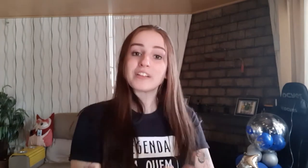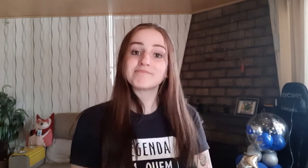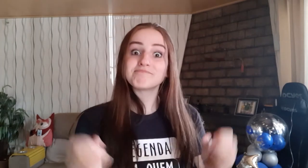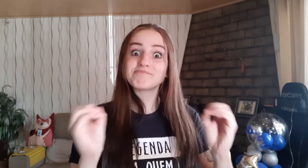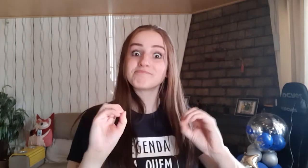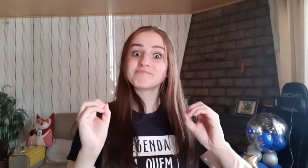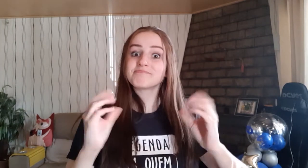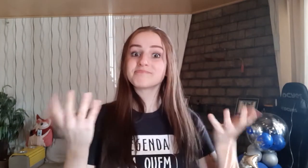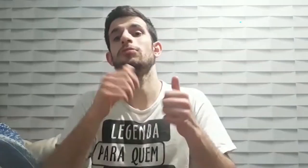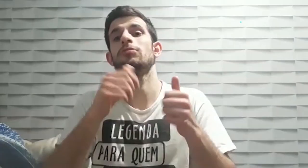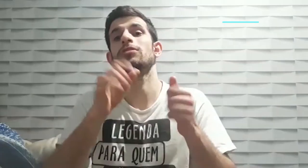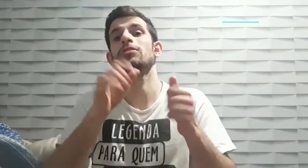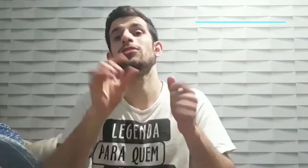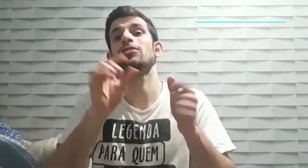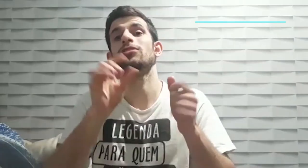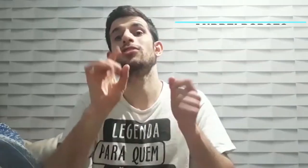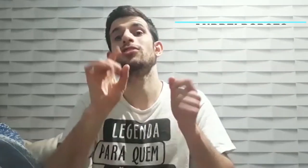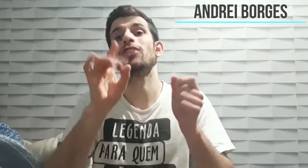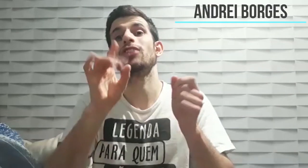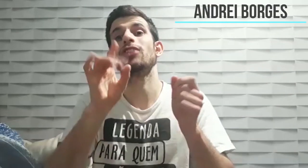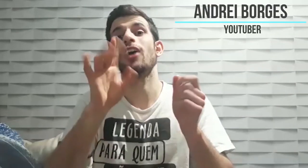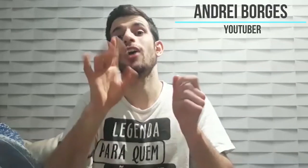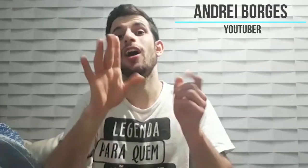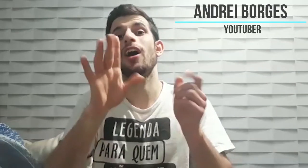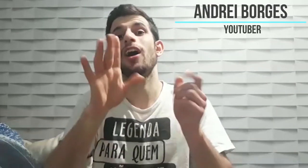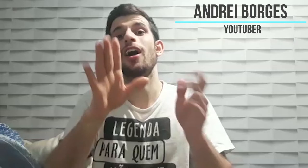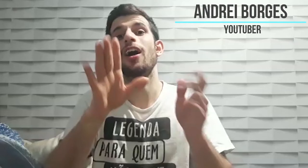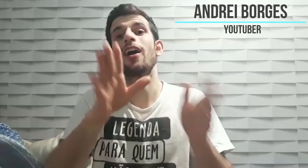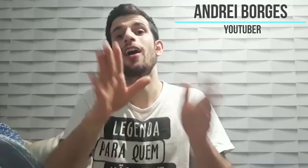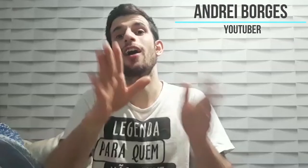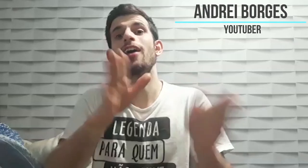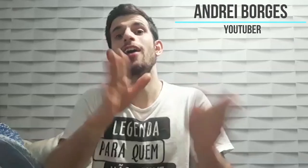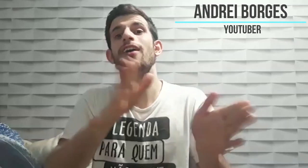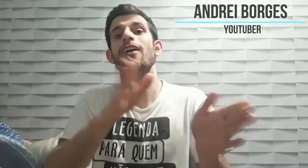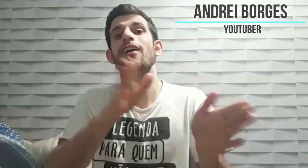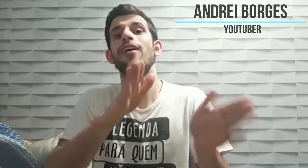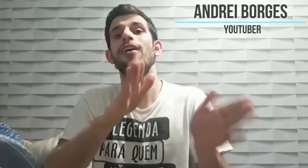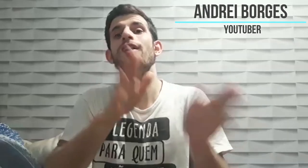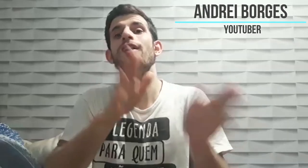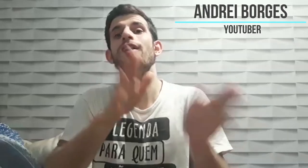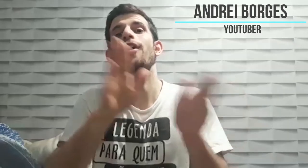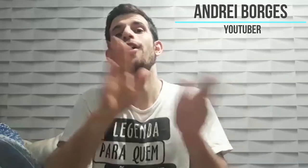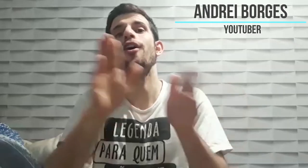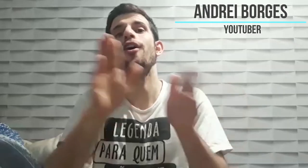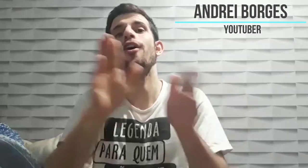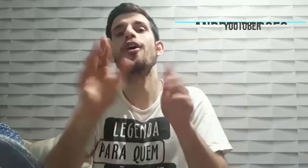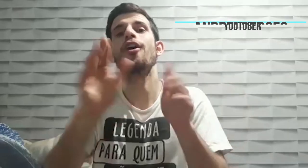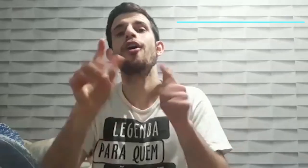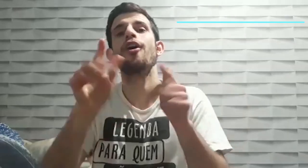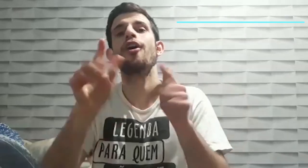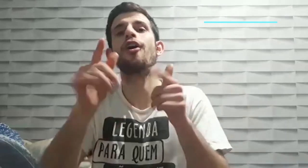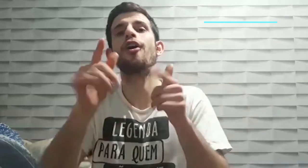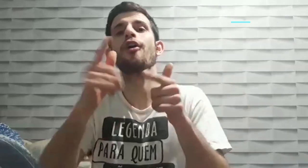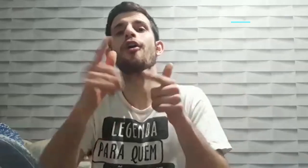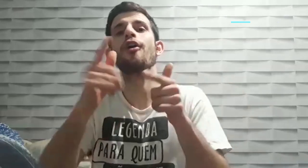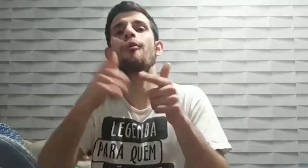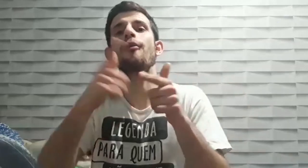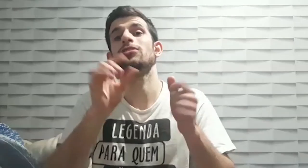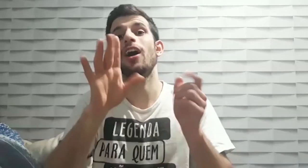tem como eu acompanhar. Andrei Borges, YouTuber. Homem branco, de cabelos lisos e pretos, usa a camisa da campanha. Ele fala em Libras. Eu tenho